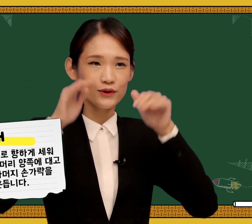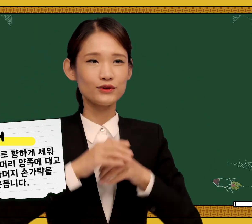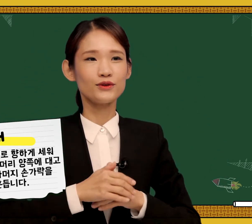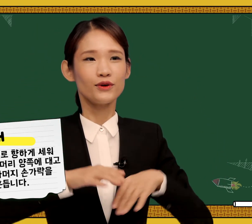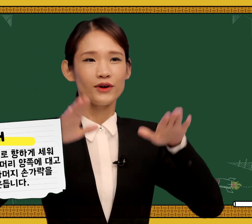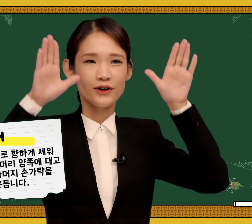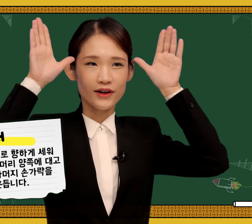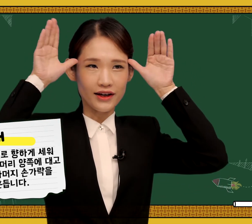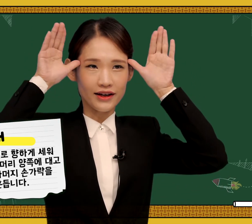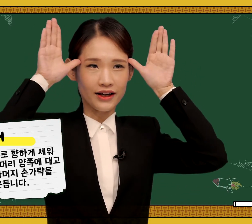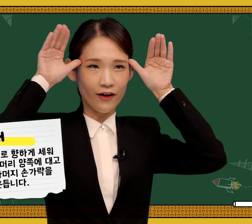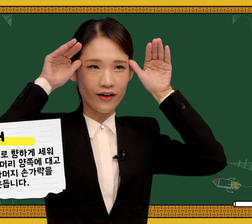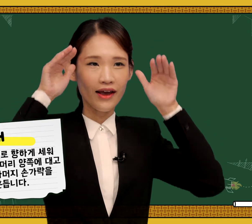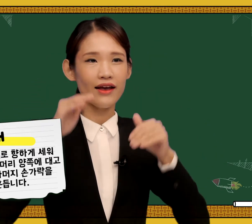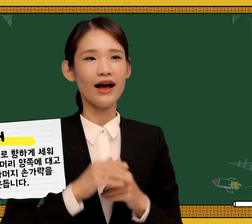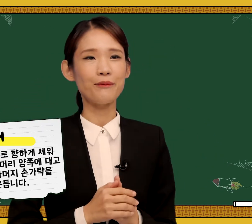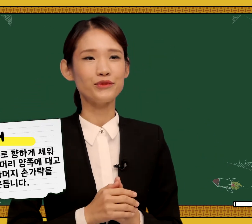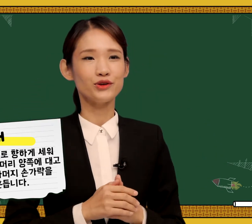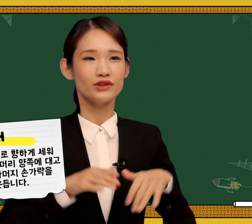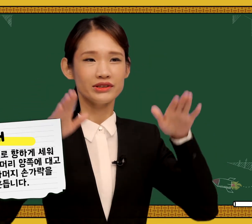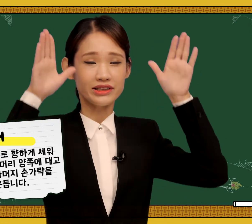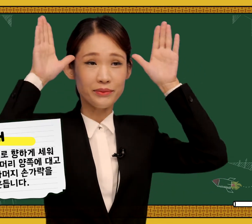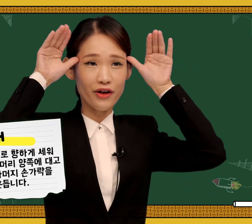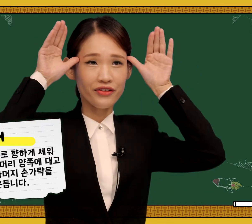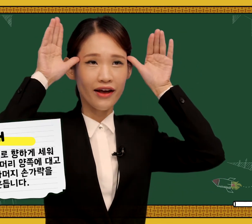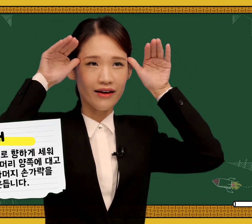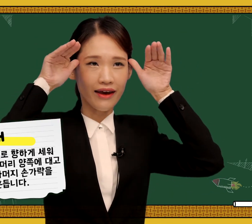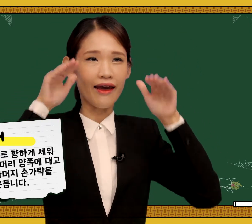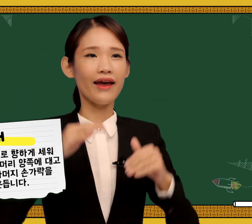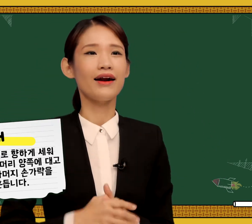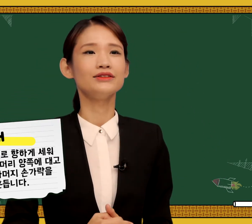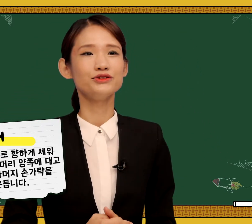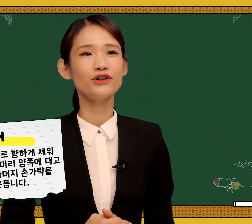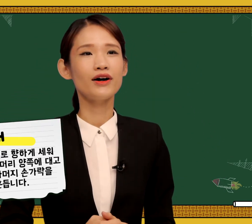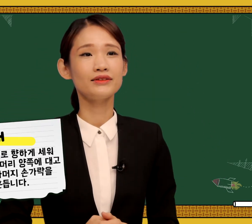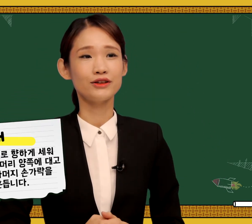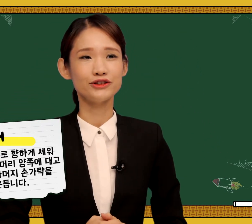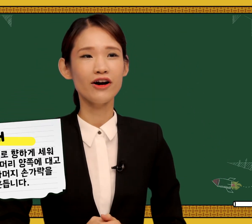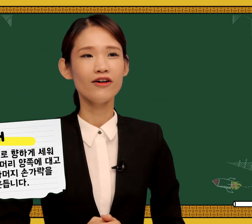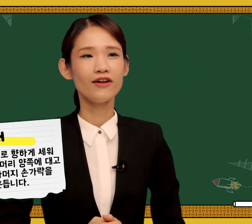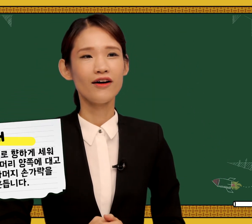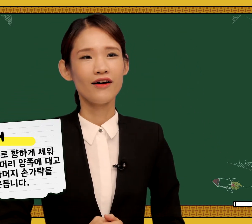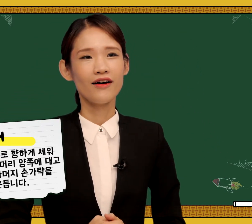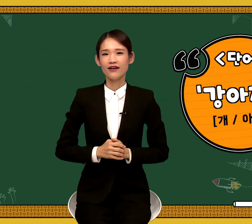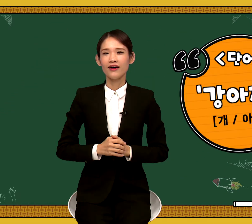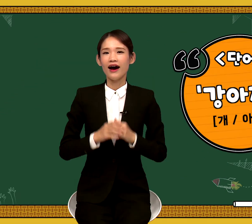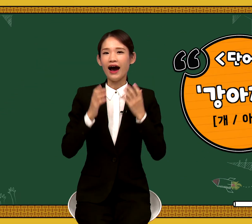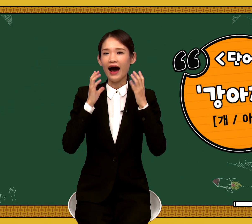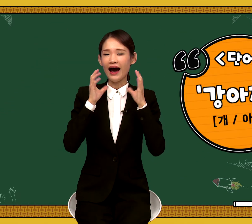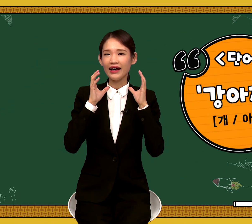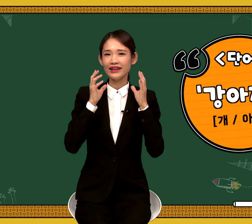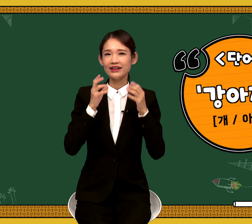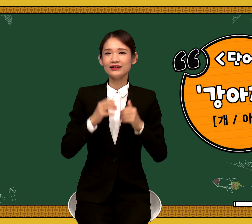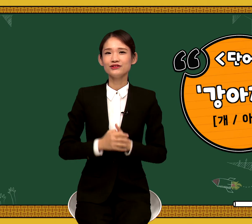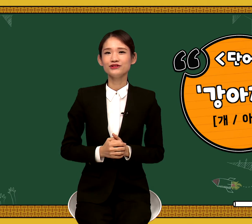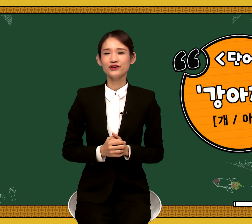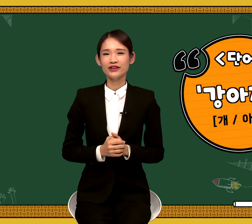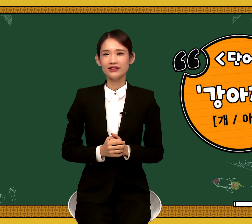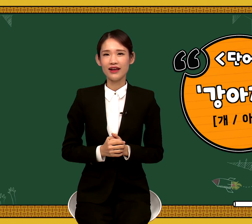이렇게 앞뒤로 흔들면 개라는 수어가 되고요. 아이라는 수어인데